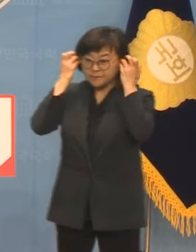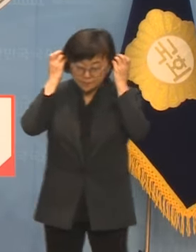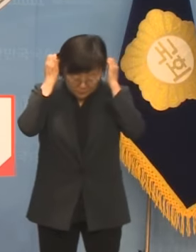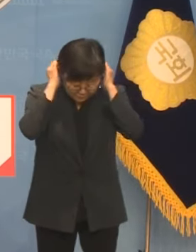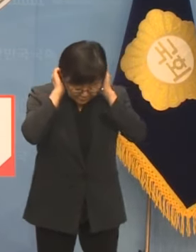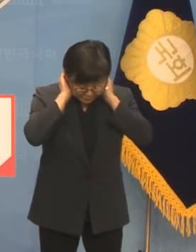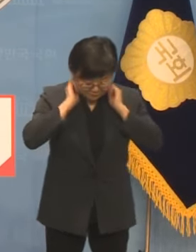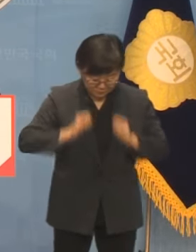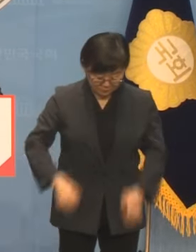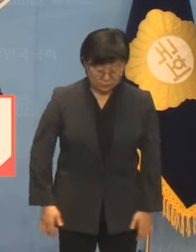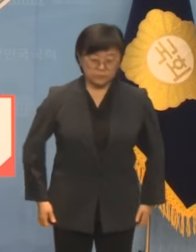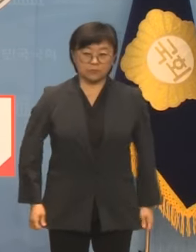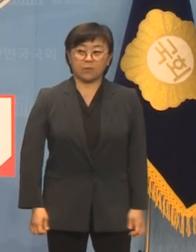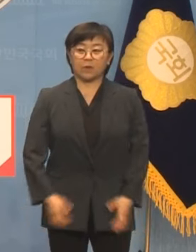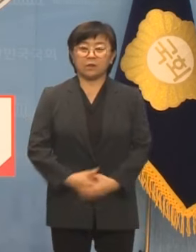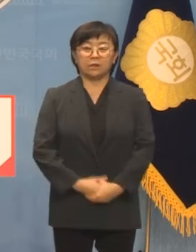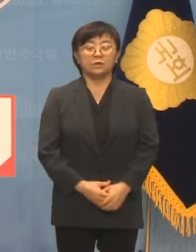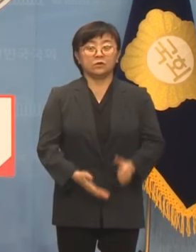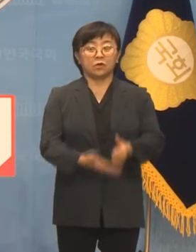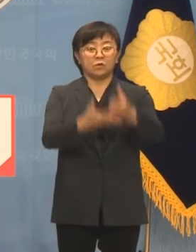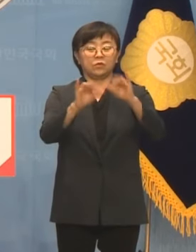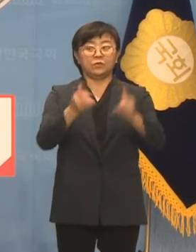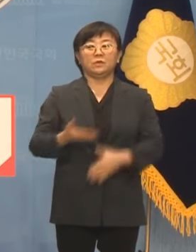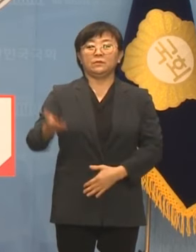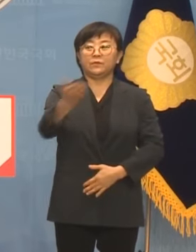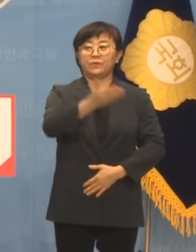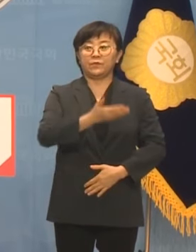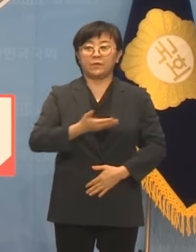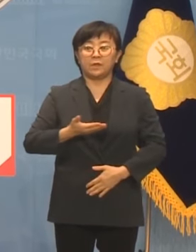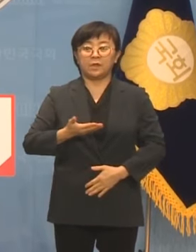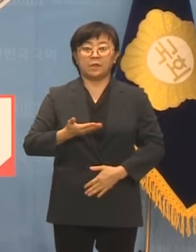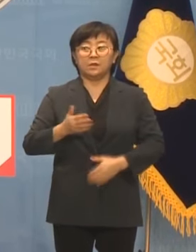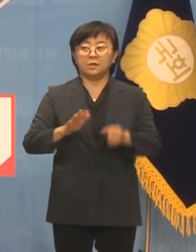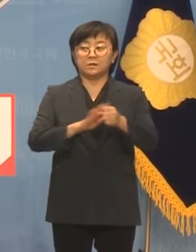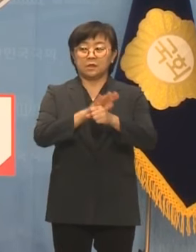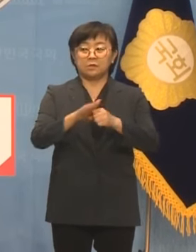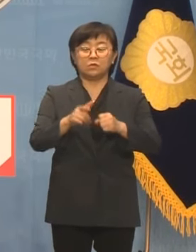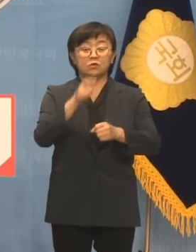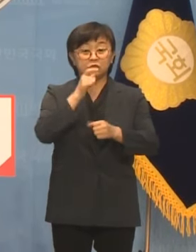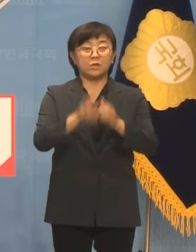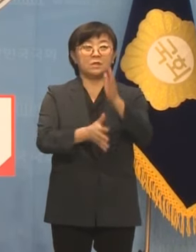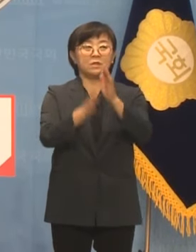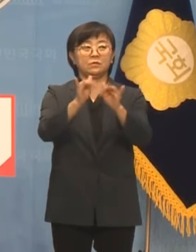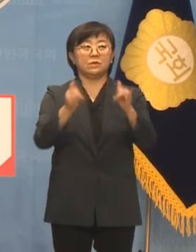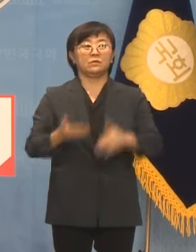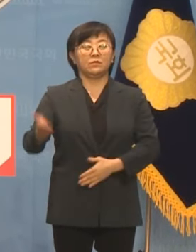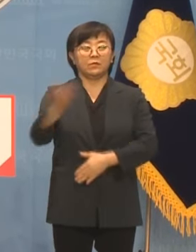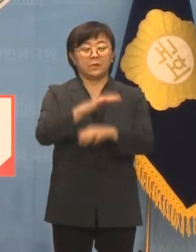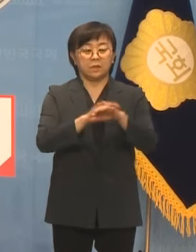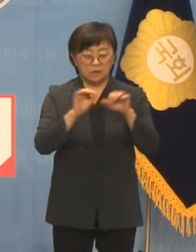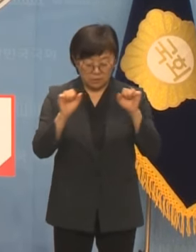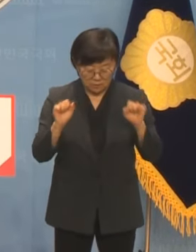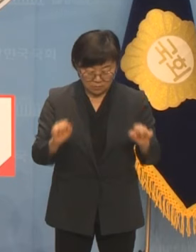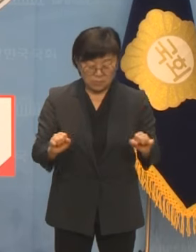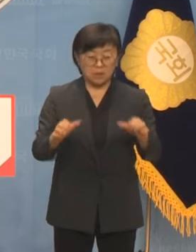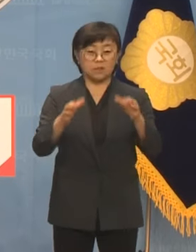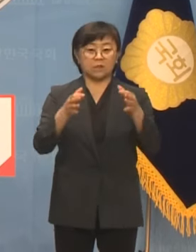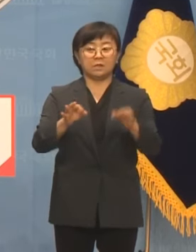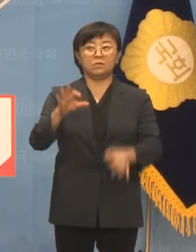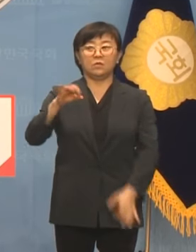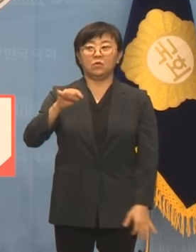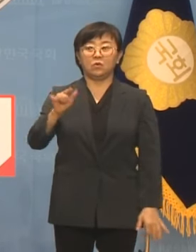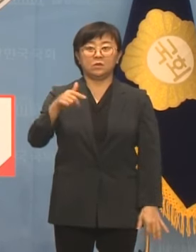네 존경하는 국민 여러분 그리고 사랑하는 수원시민 여러분 안녕하십니까 김원재입니다.